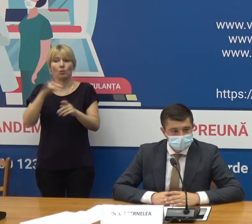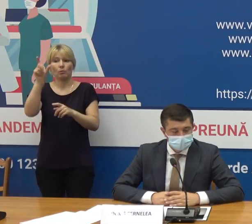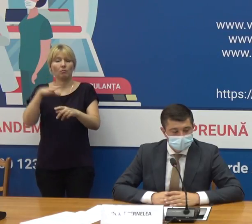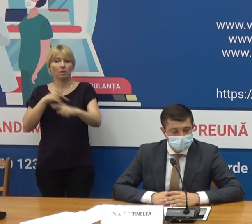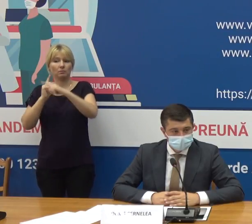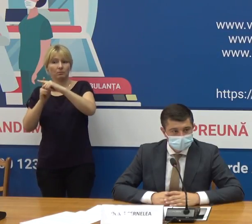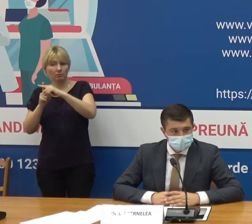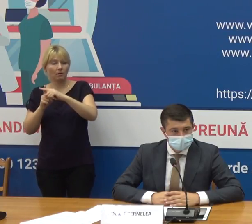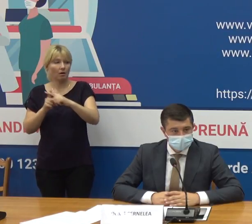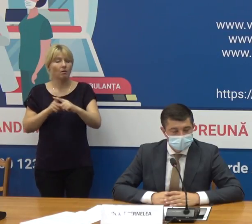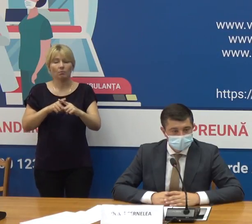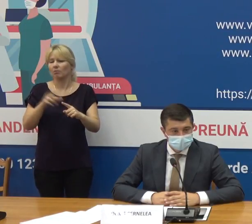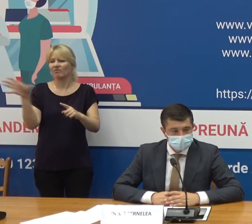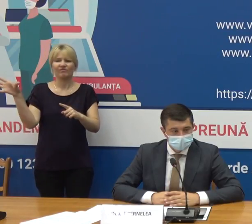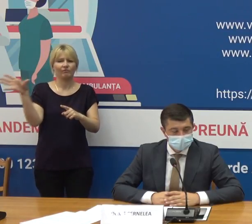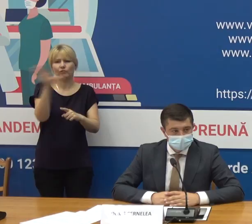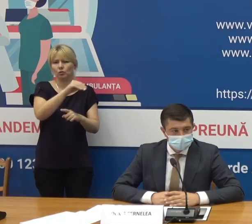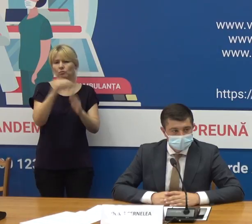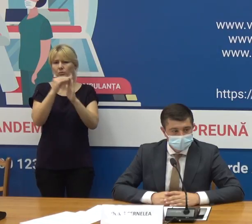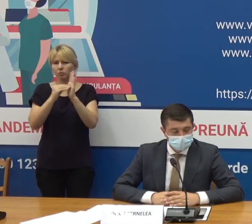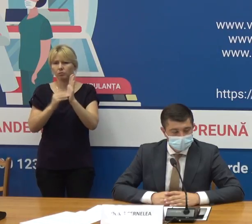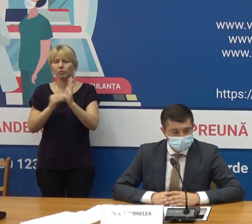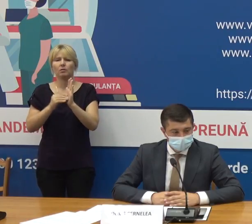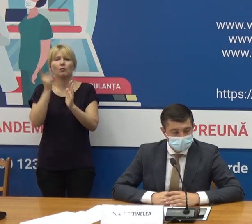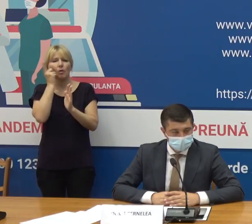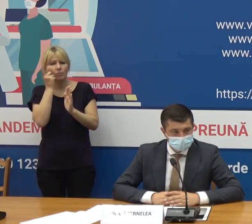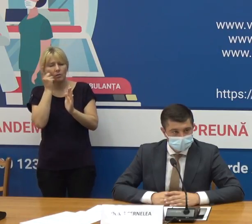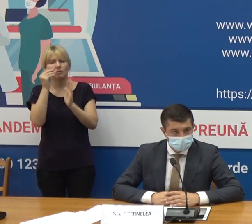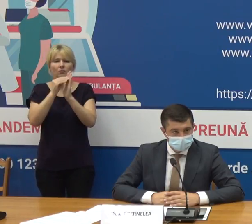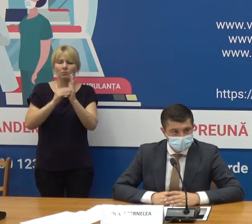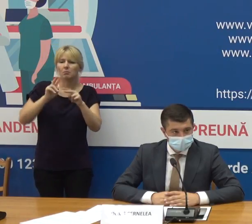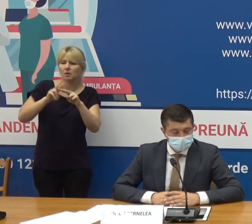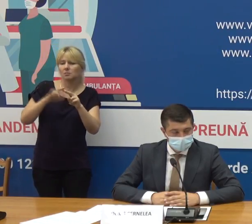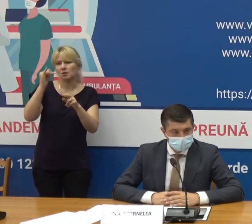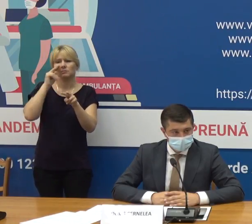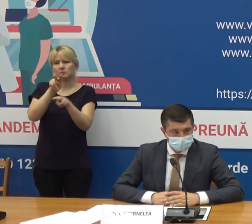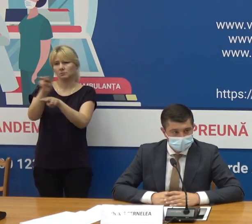urma lor desigur au fost stabiliți toți contactii și supuși supravegherii